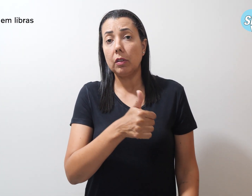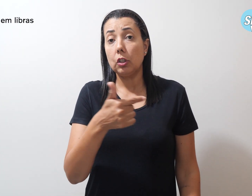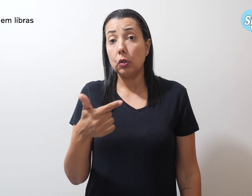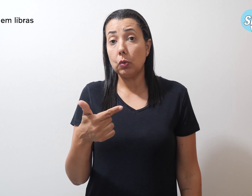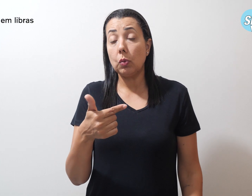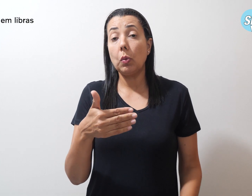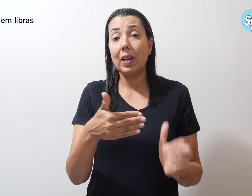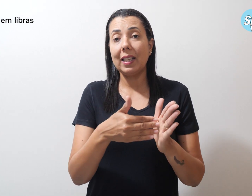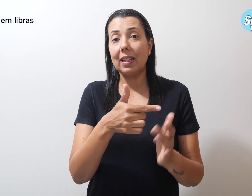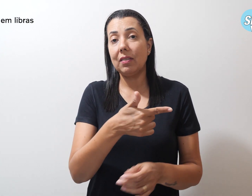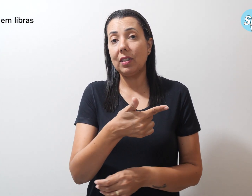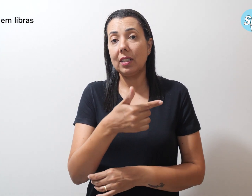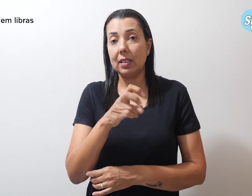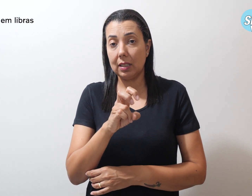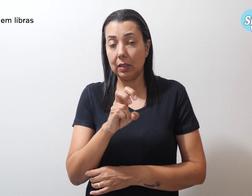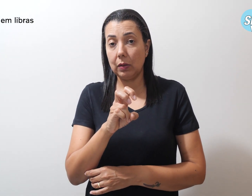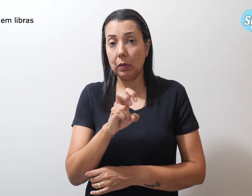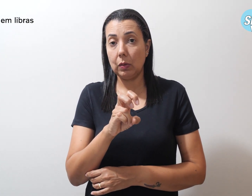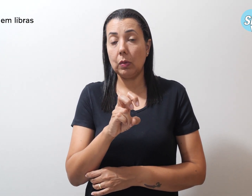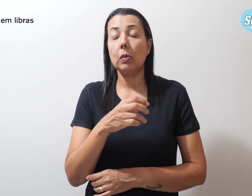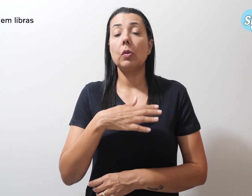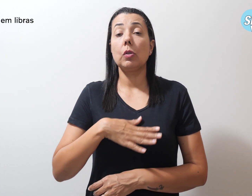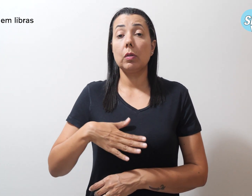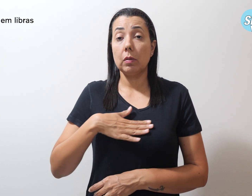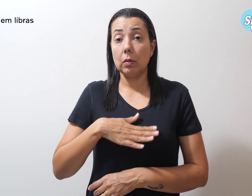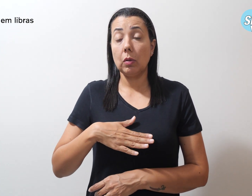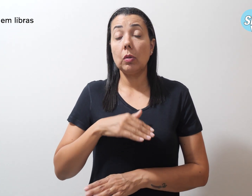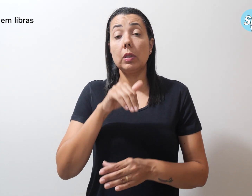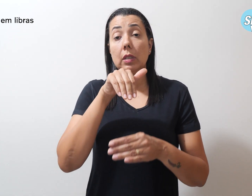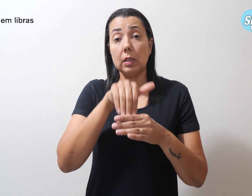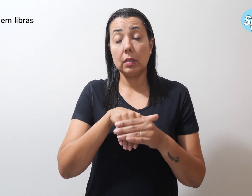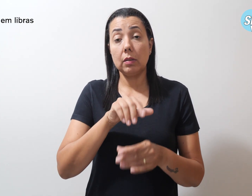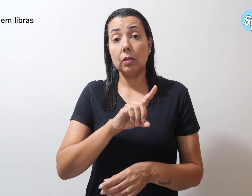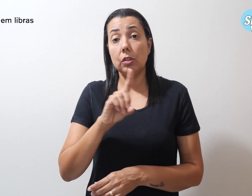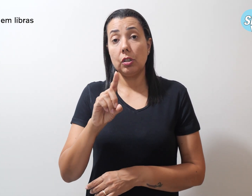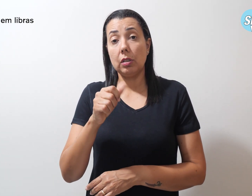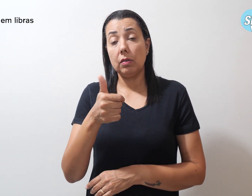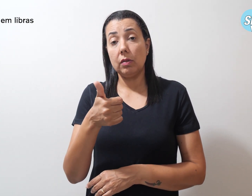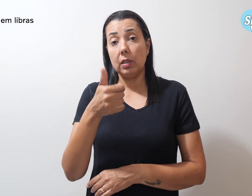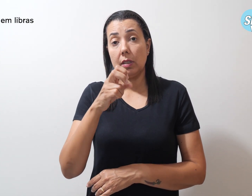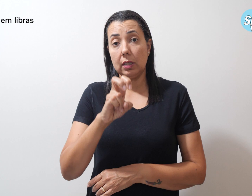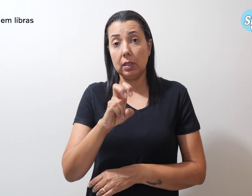25 do 8 e de que as eleições sejam no dia 25 do 10.